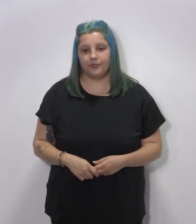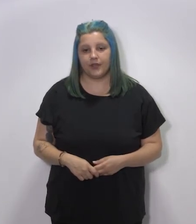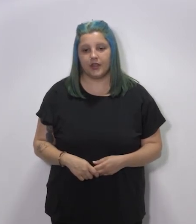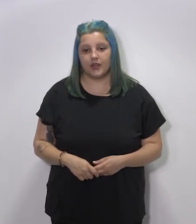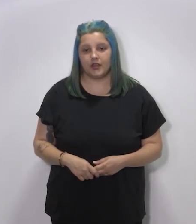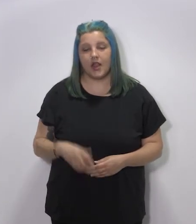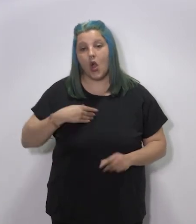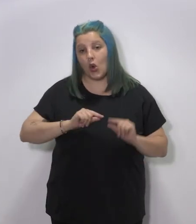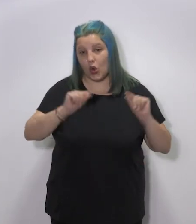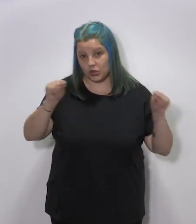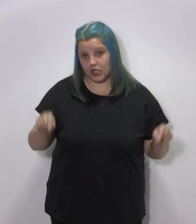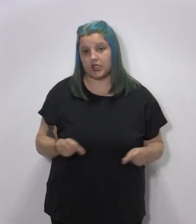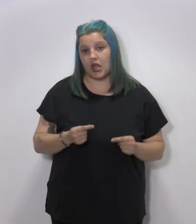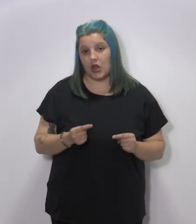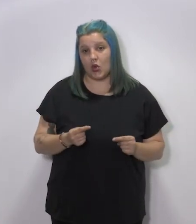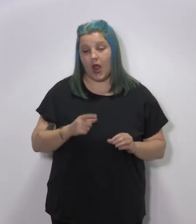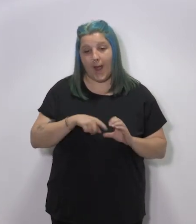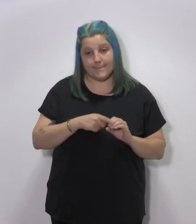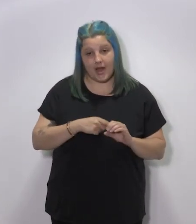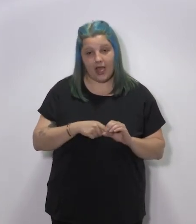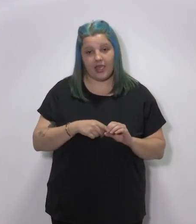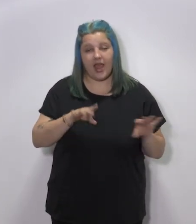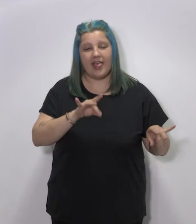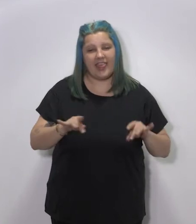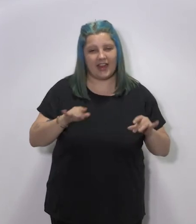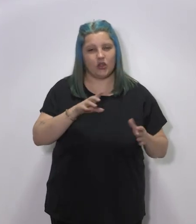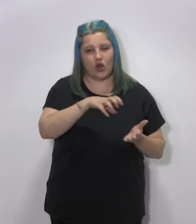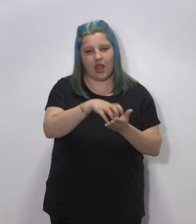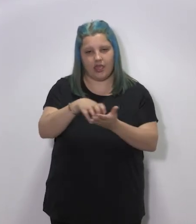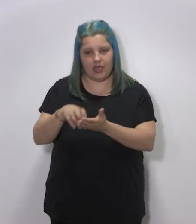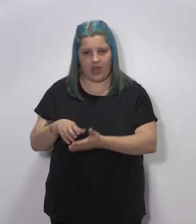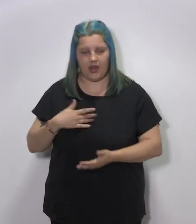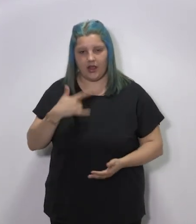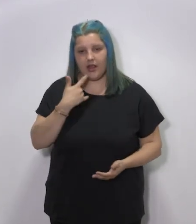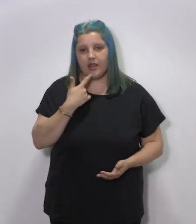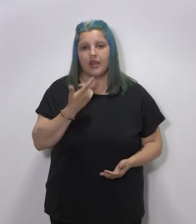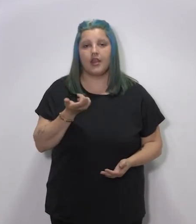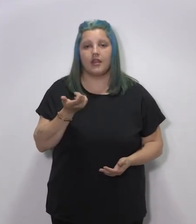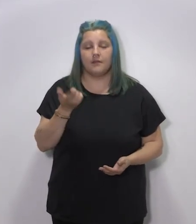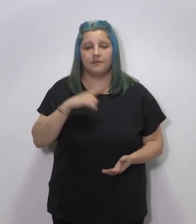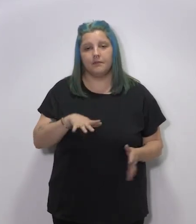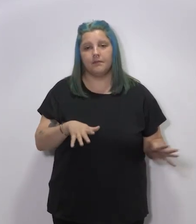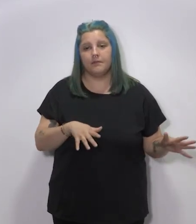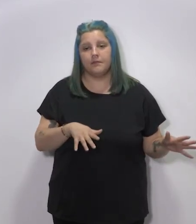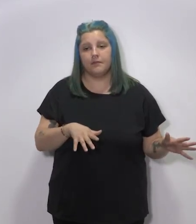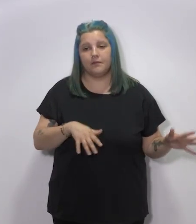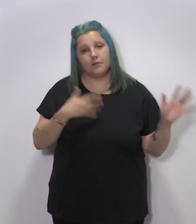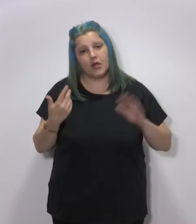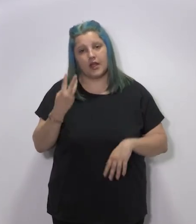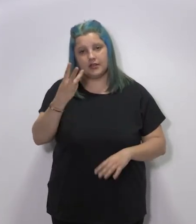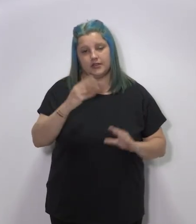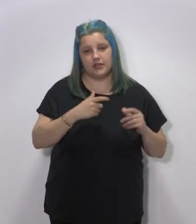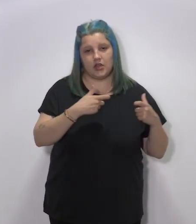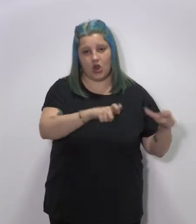territorializar la contratación de plazas y, en concreto, pasarán también a